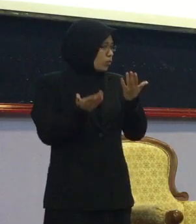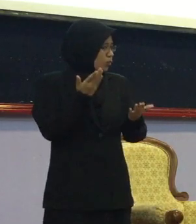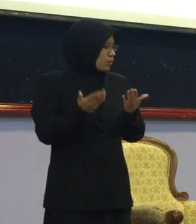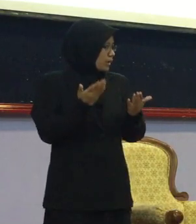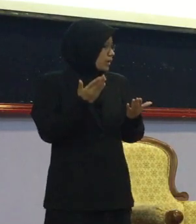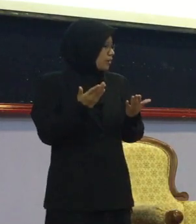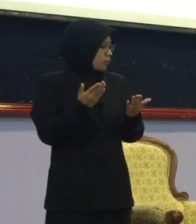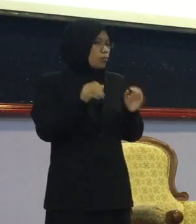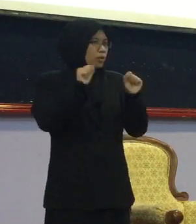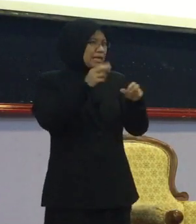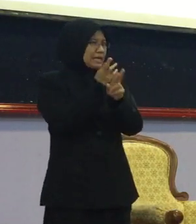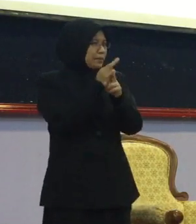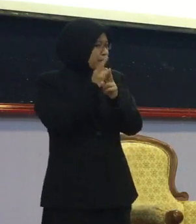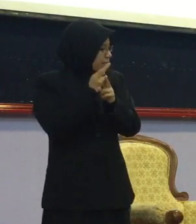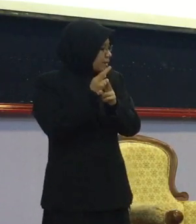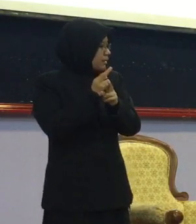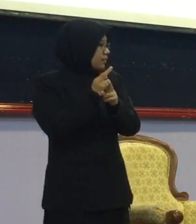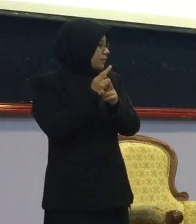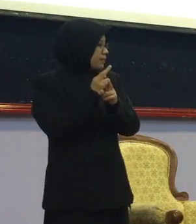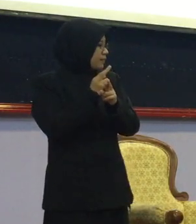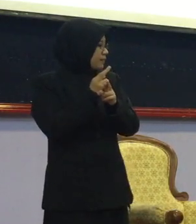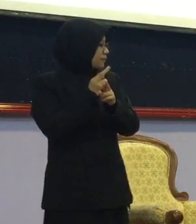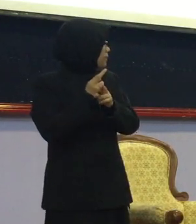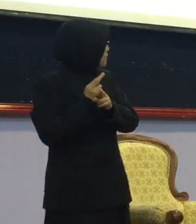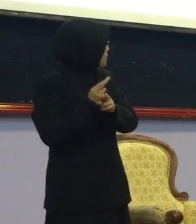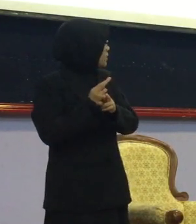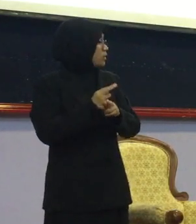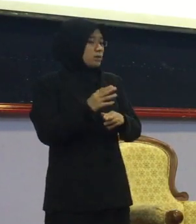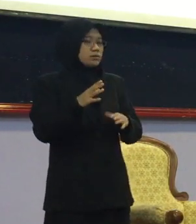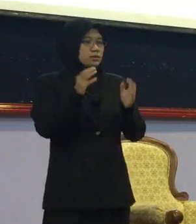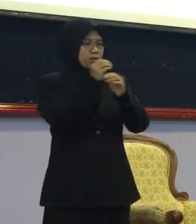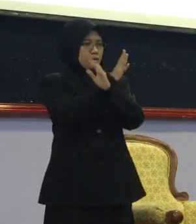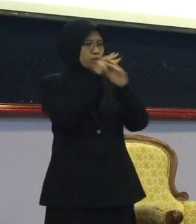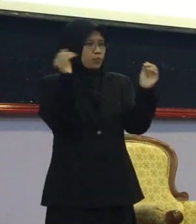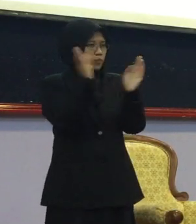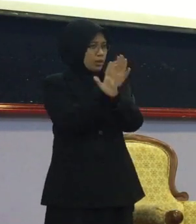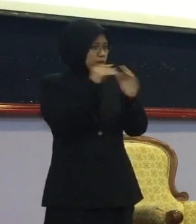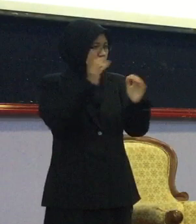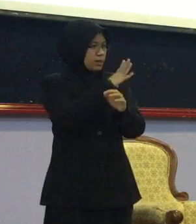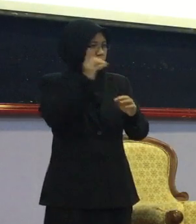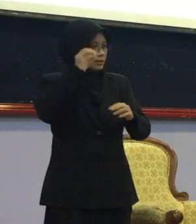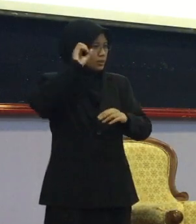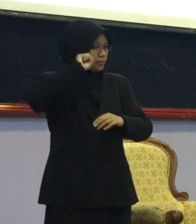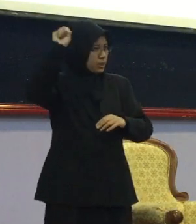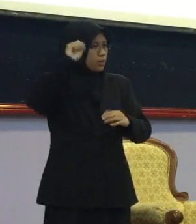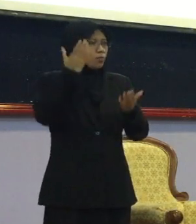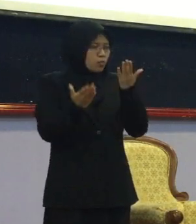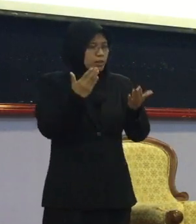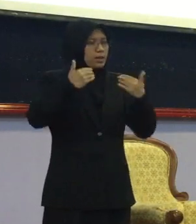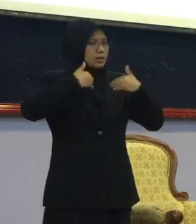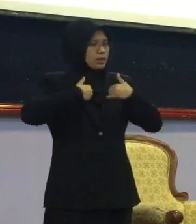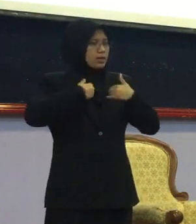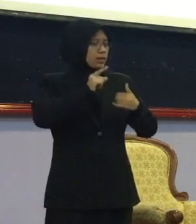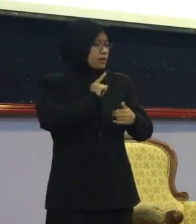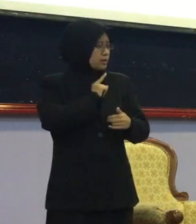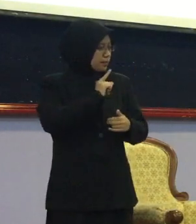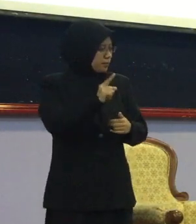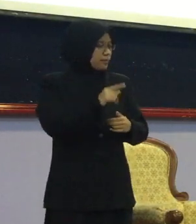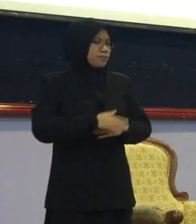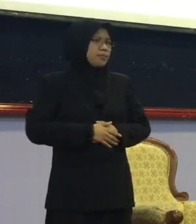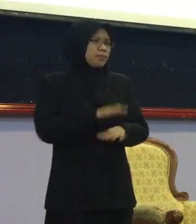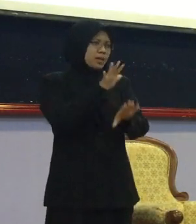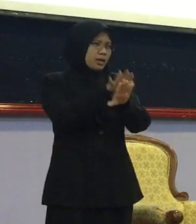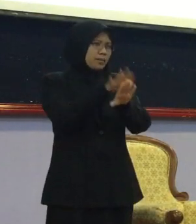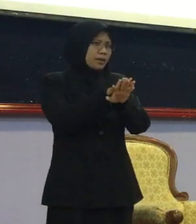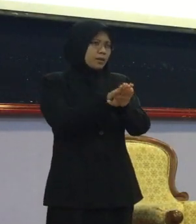Betulkan ya Nombor 5 tu Peribumi Sabah Nombor 6 Peribumi Sarawak Mungkin ada yang Islam juga Kan Jadi ramai Islam Lebih-lebih